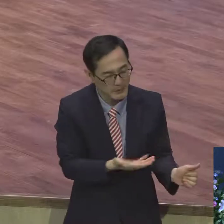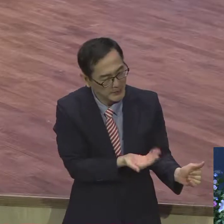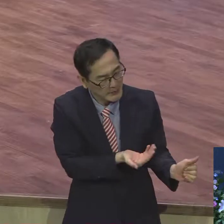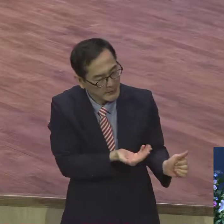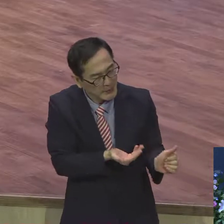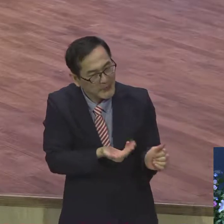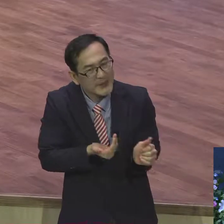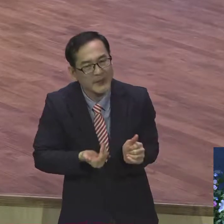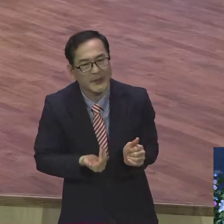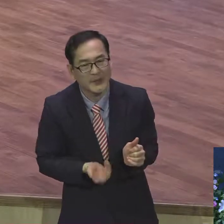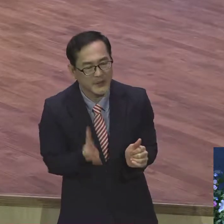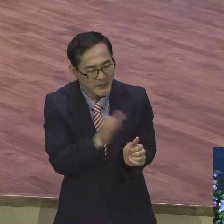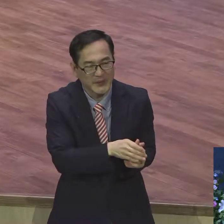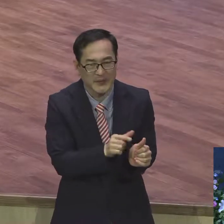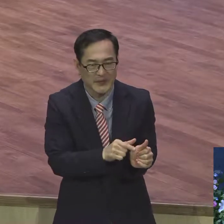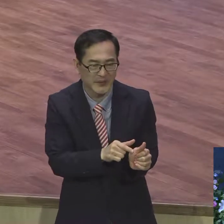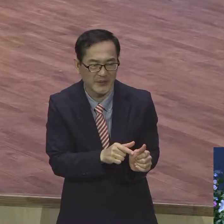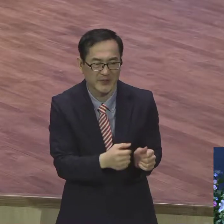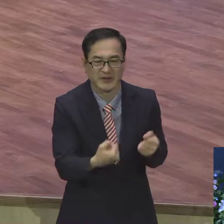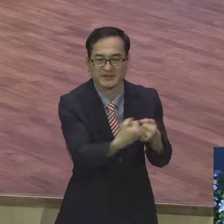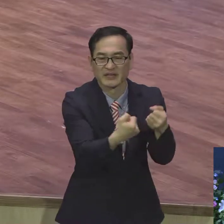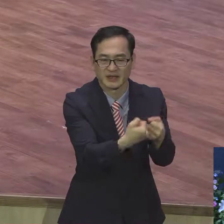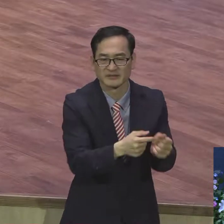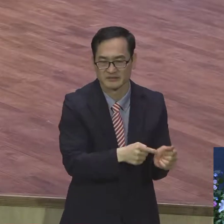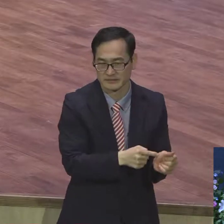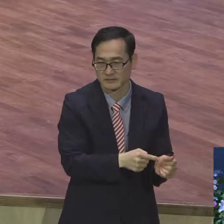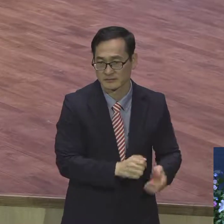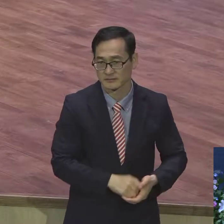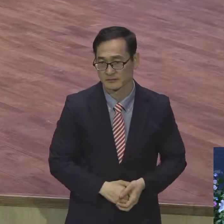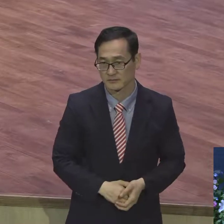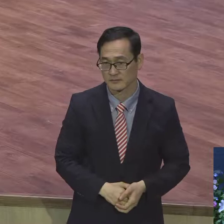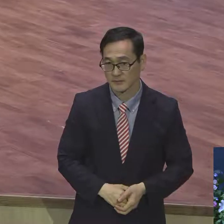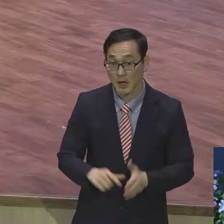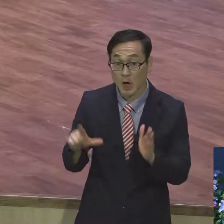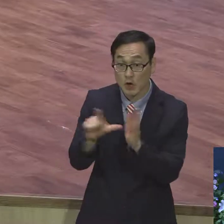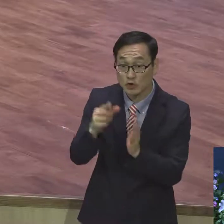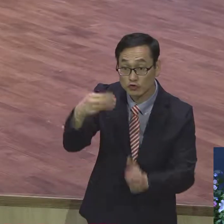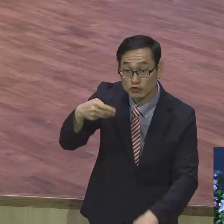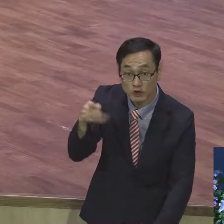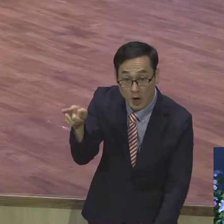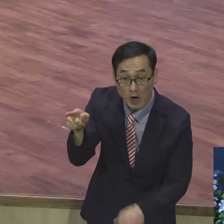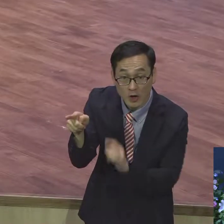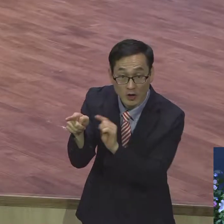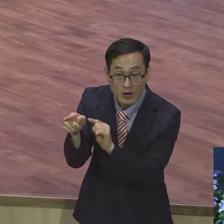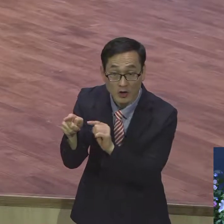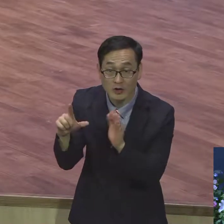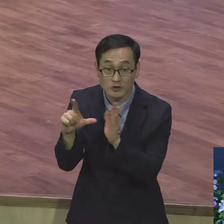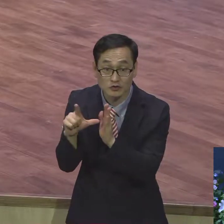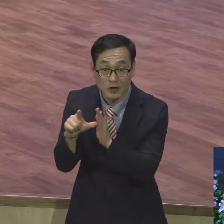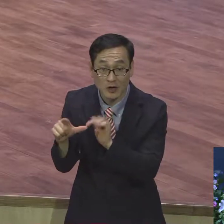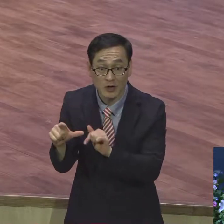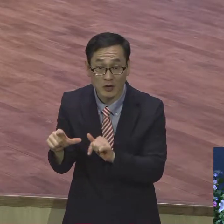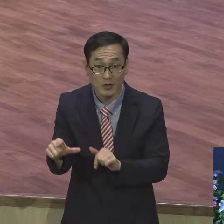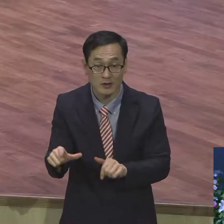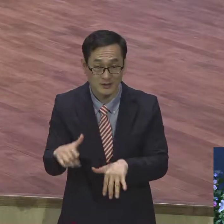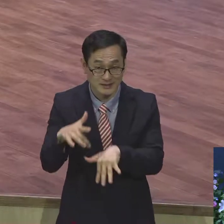마틴 루터는요 사단 공격을 쉽게 무너질 수 밖에 없는 육신을 가지고 우리의